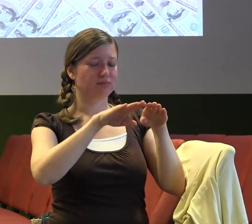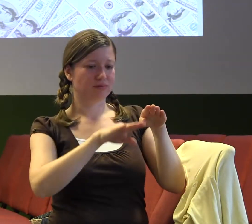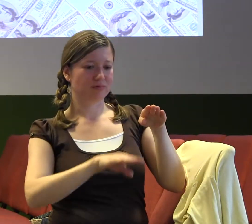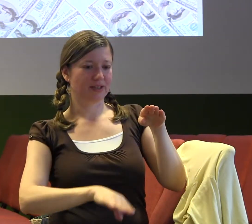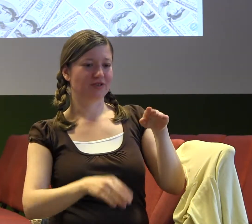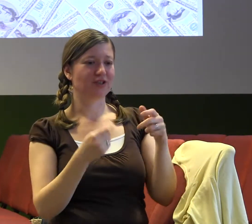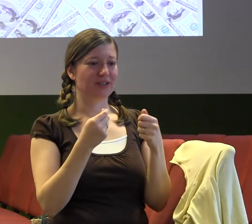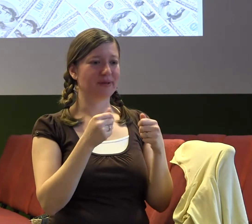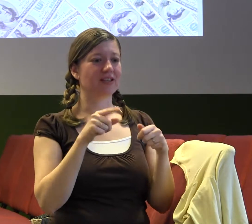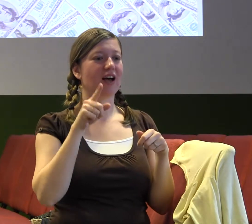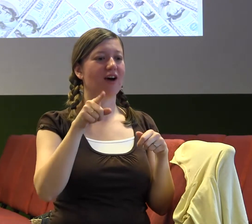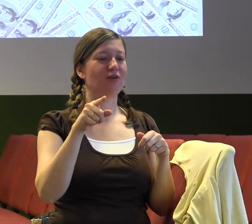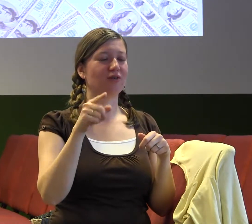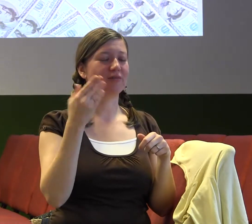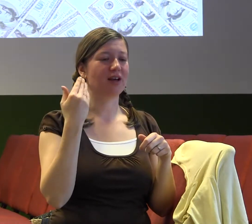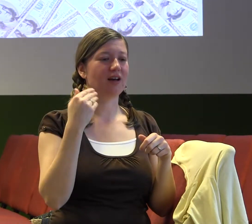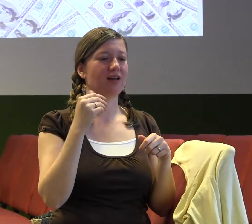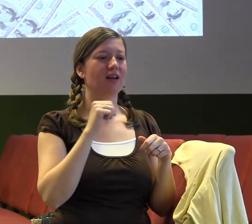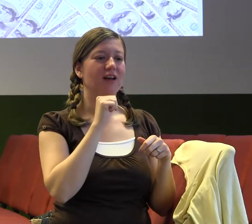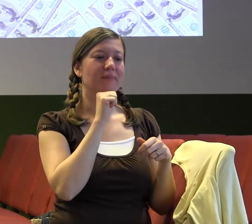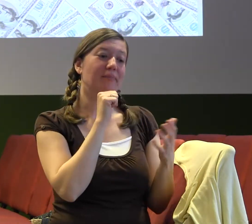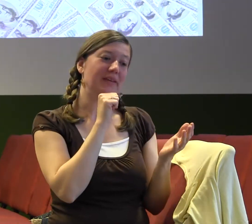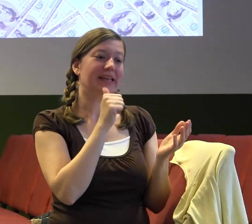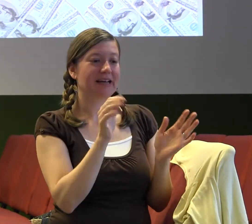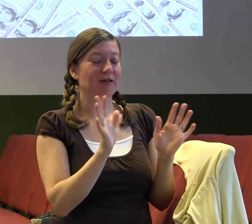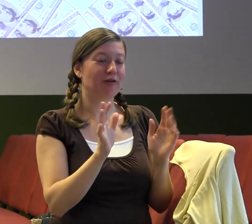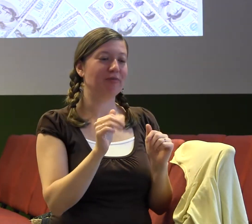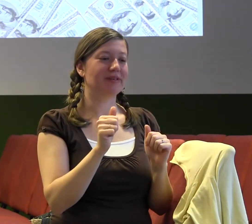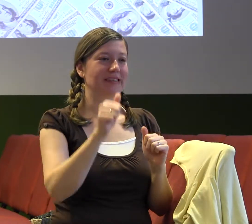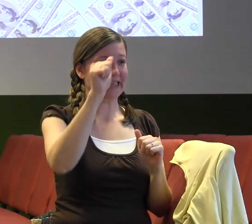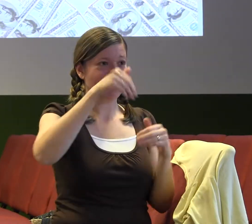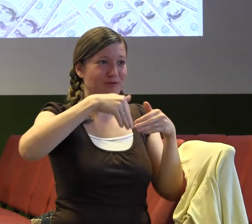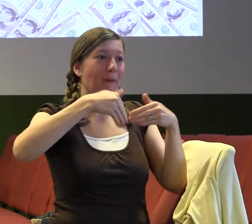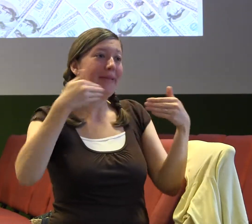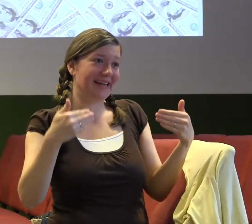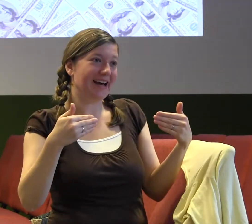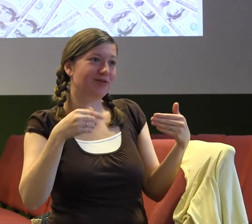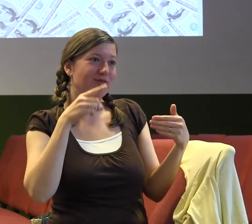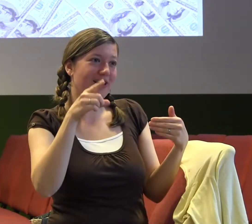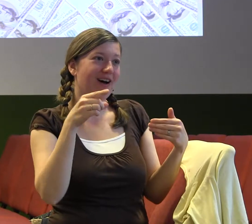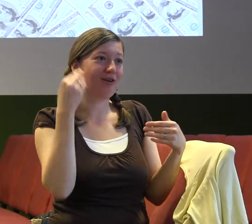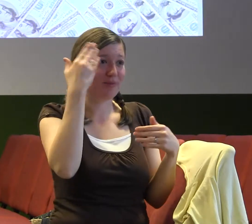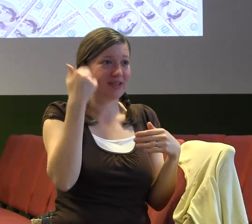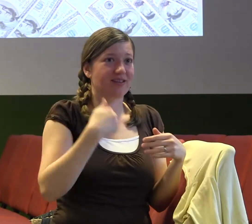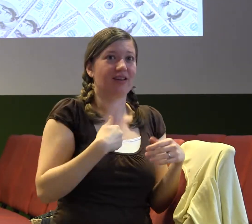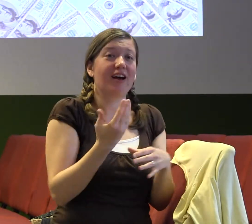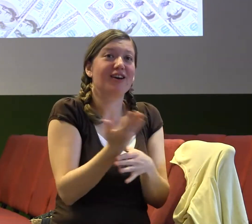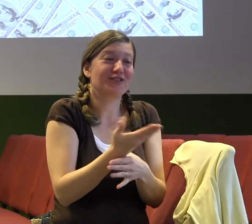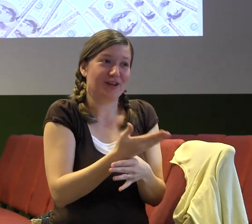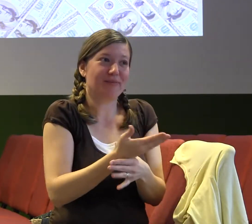A plus je tam ten argument, že věřím, že Bůh nás stvořil k tomu, aby jsme pracovali, aby jsme studovali, protože z toho můžeme mít radost.